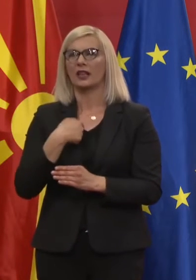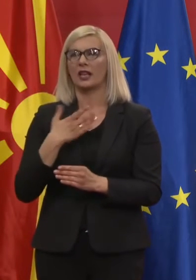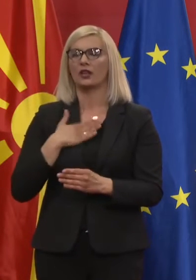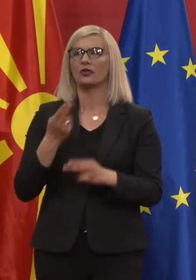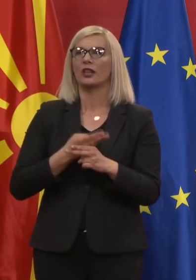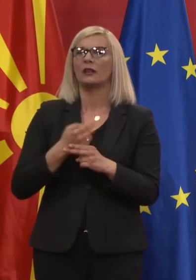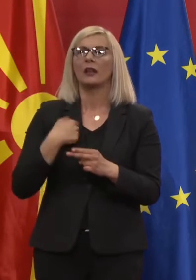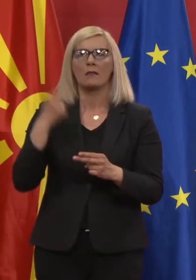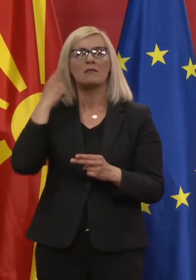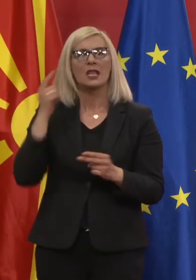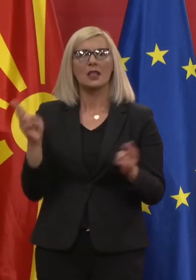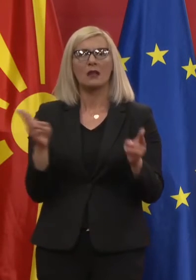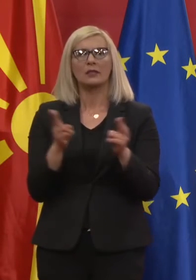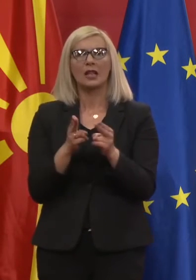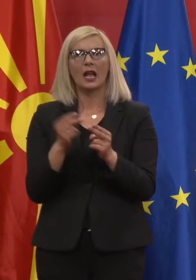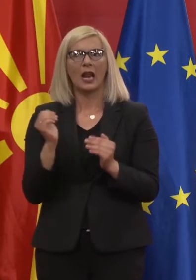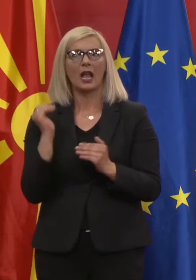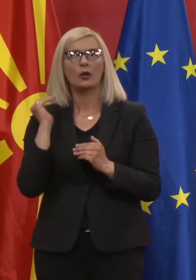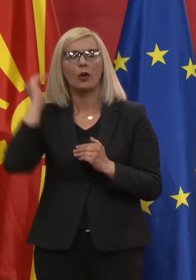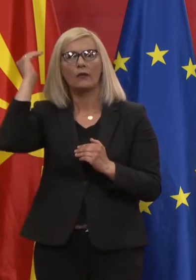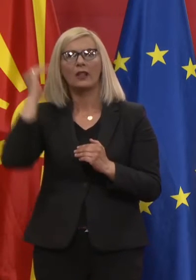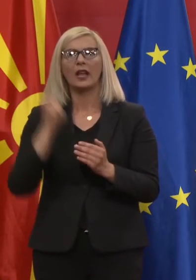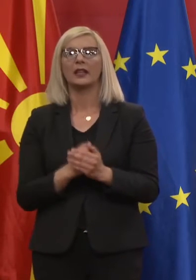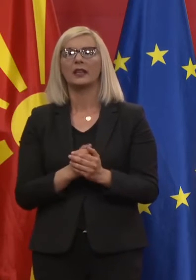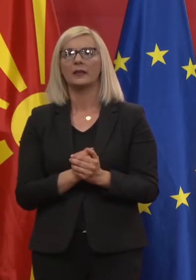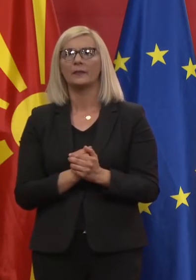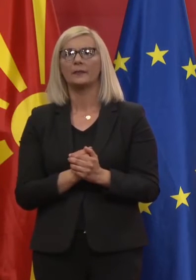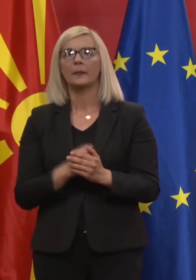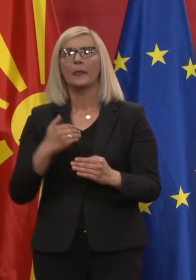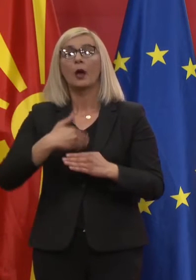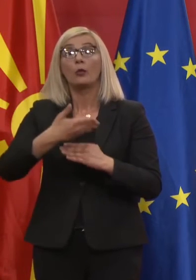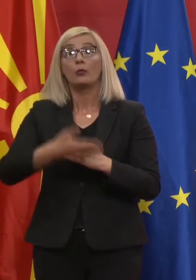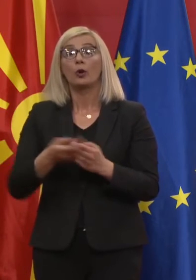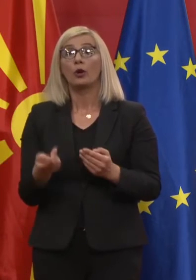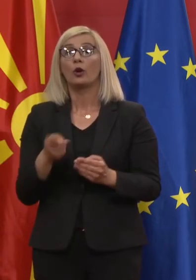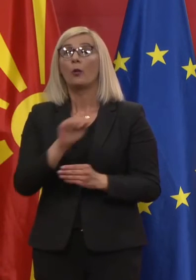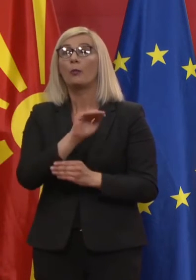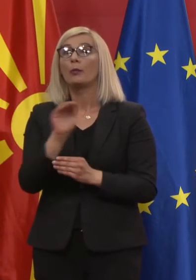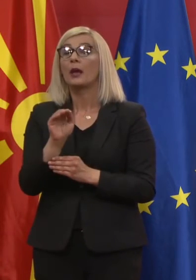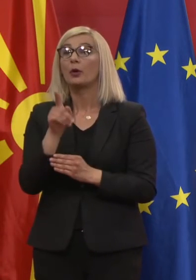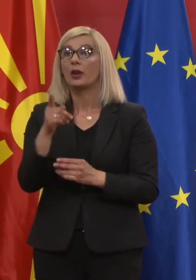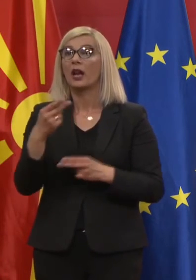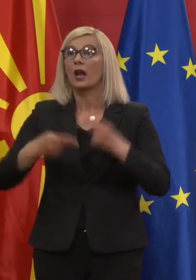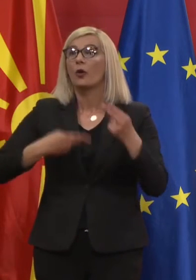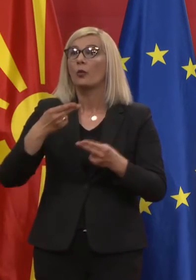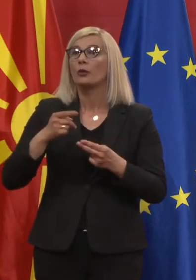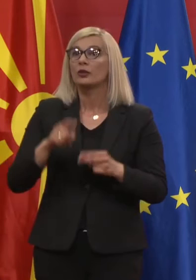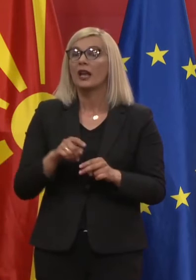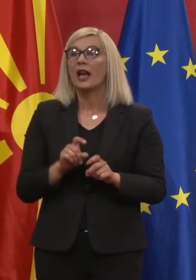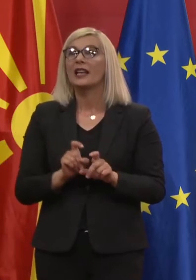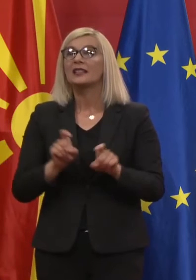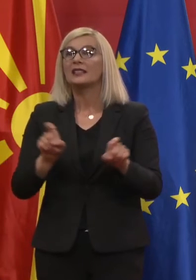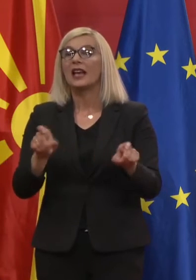мислам дека за кратко владата по заклучок или по препорака на Комисијата за заразени